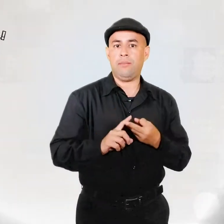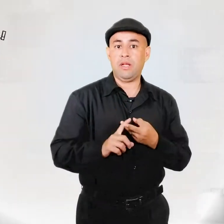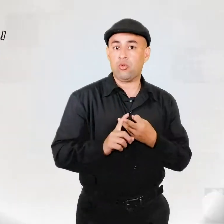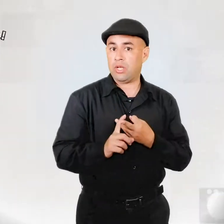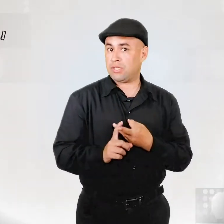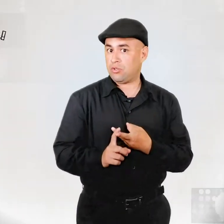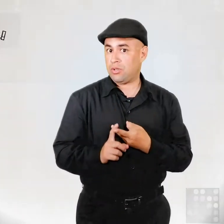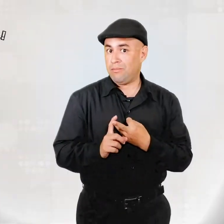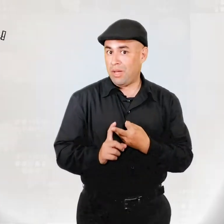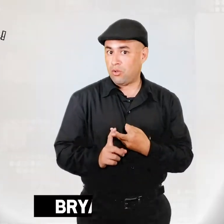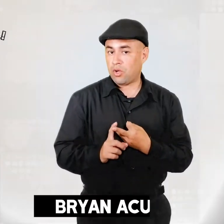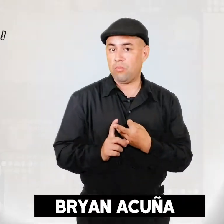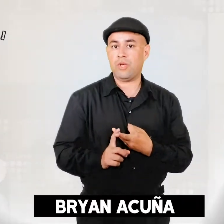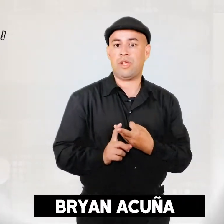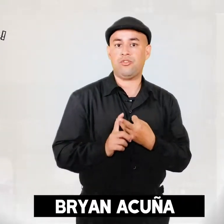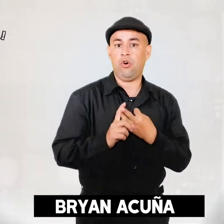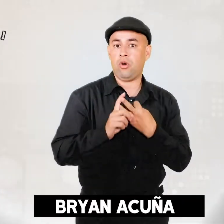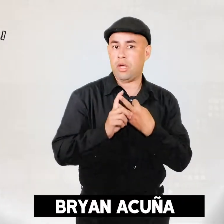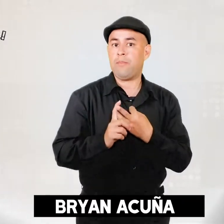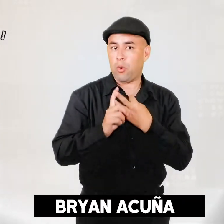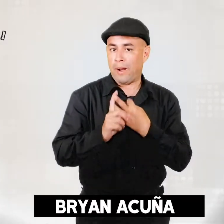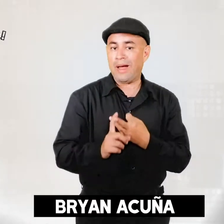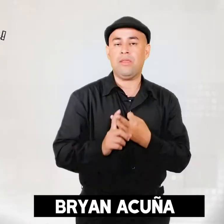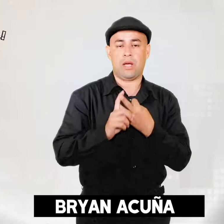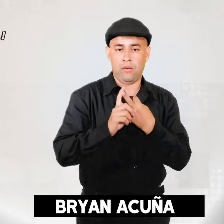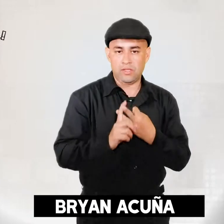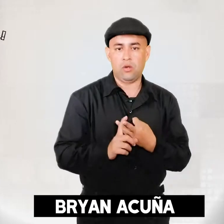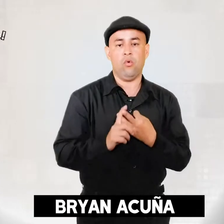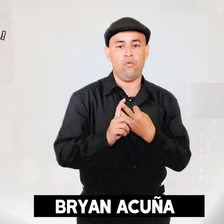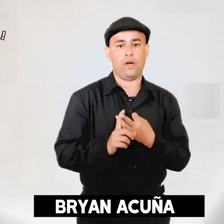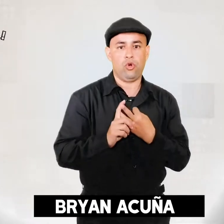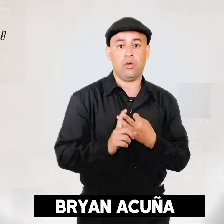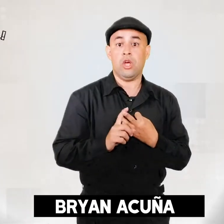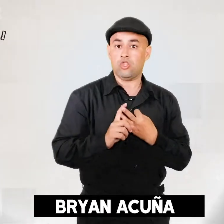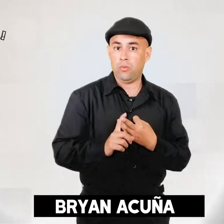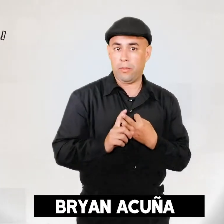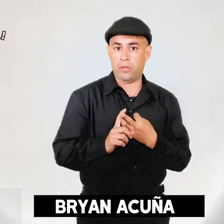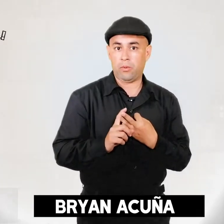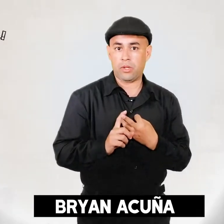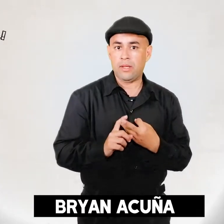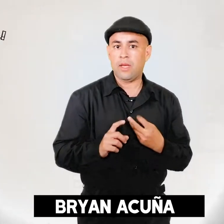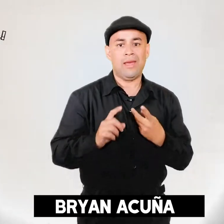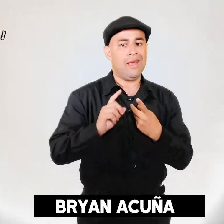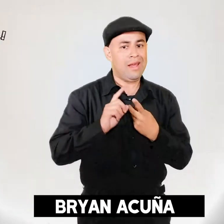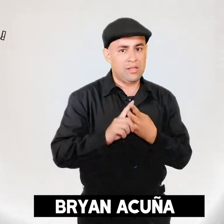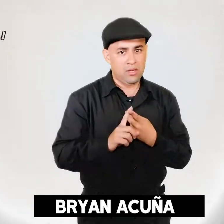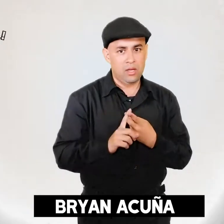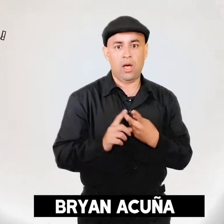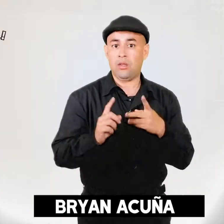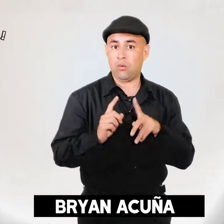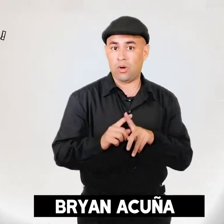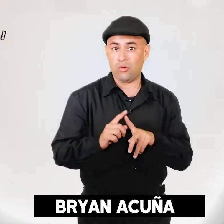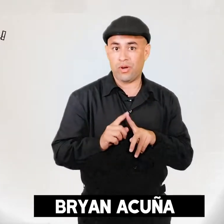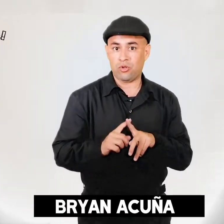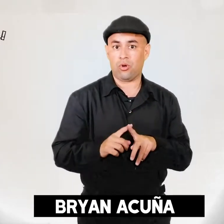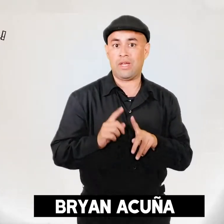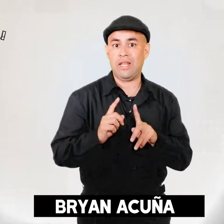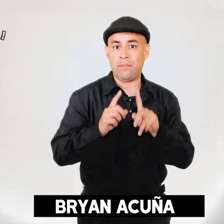también la utilización de medios de comunicación y propaganda que va a ser un factor sumamente importante y ni se diga del cuarto factor que es la